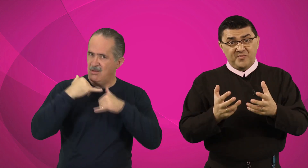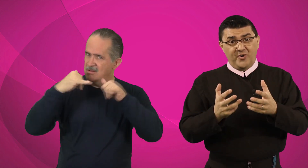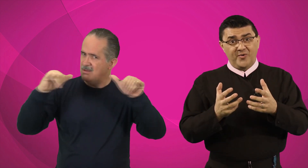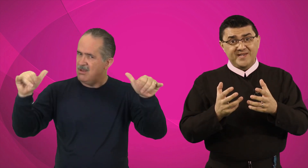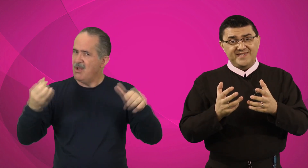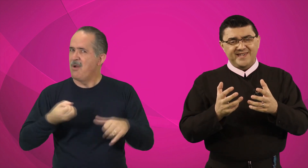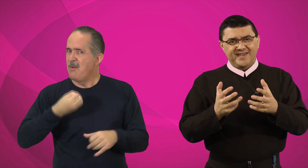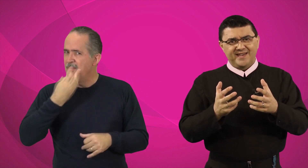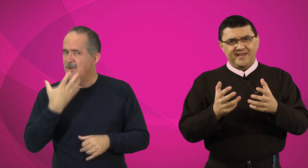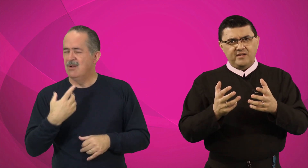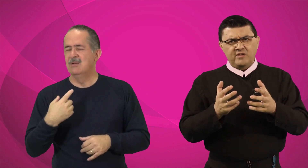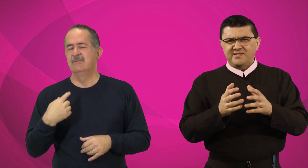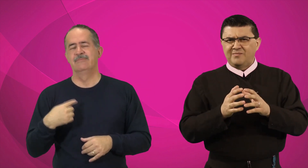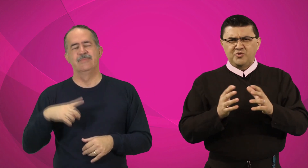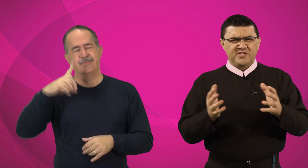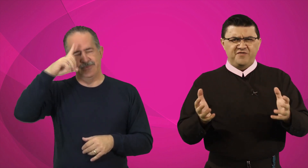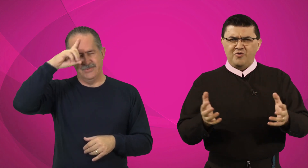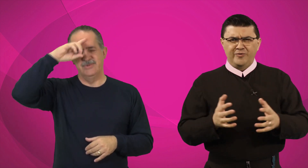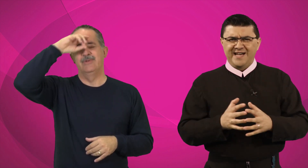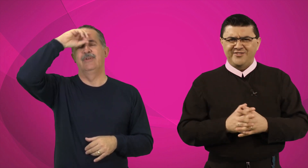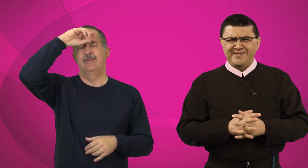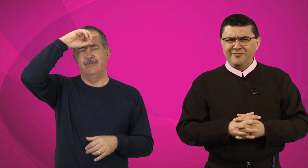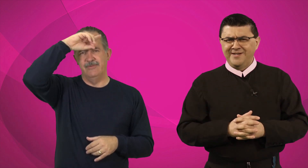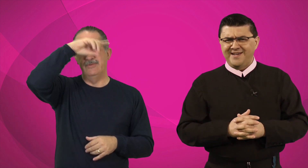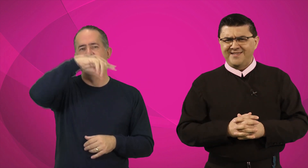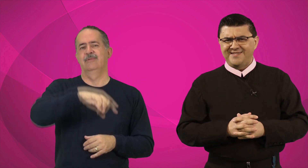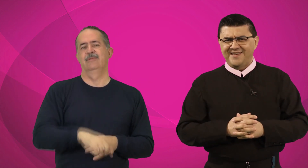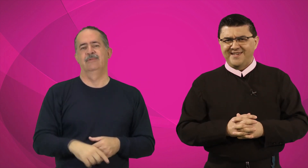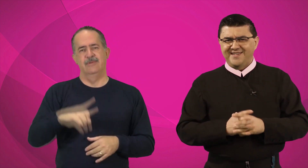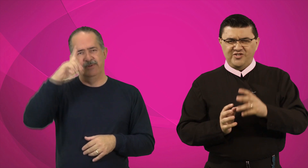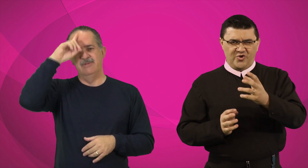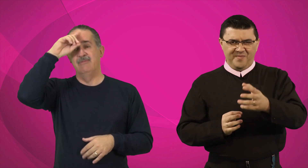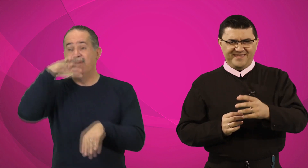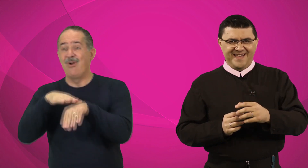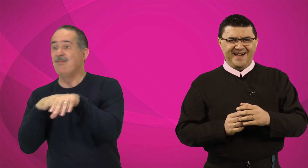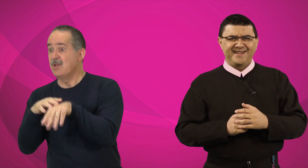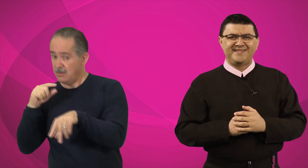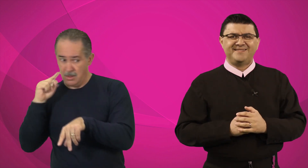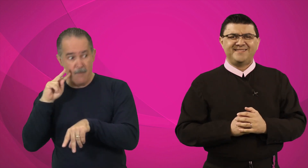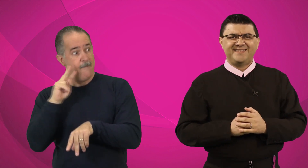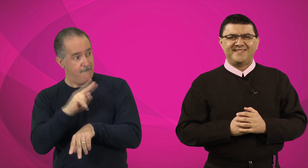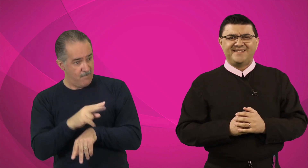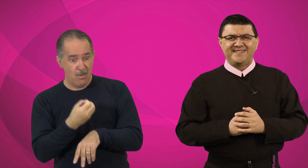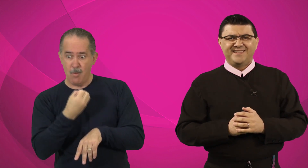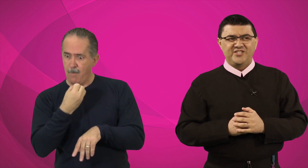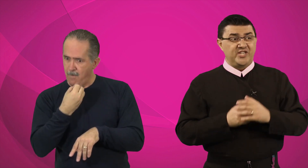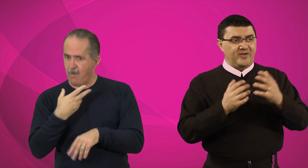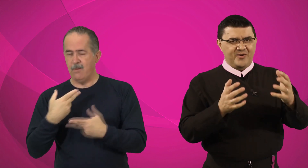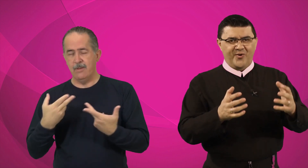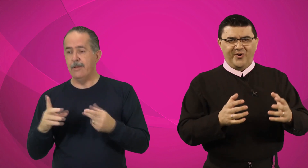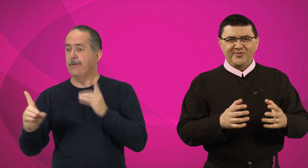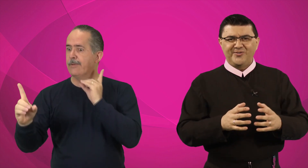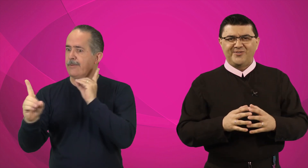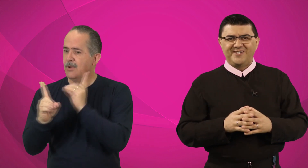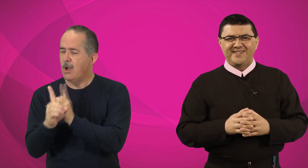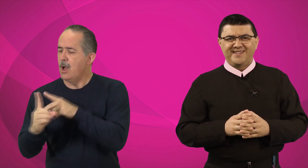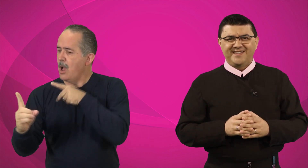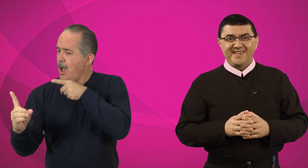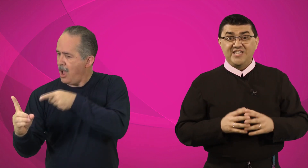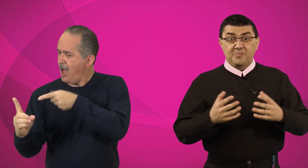boas, nós temos uma dificuldade tão grande de comentar, de ir ao encontro e